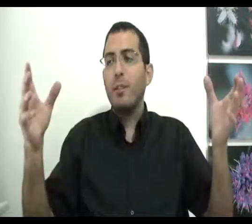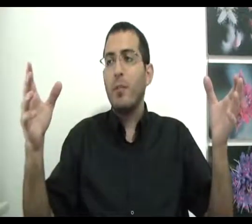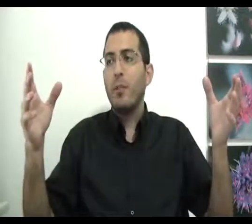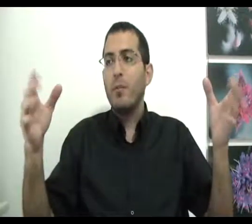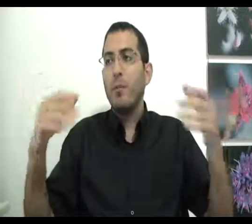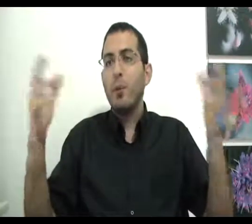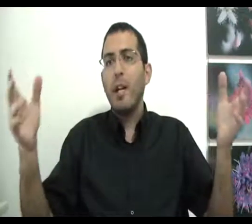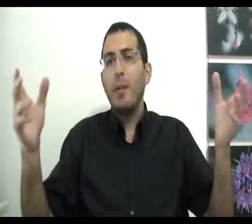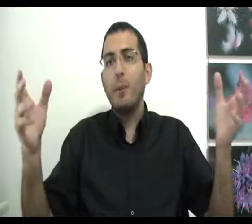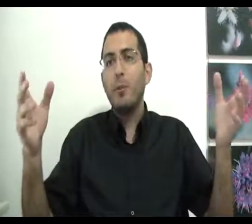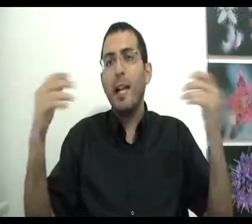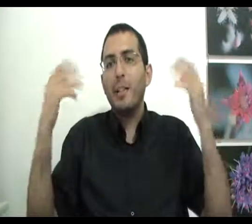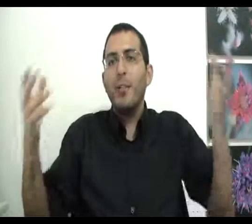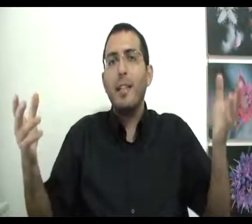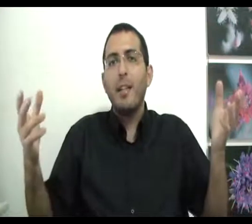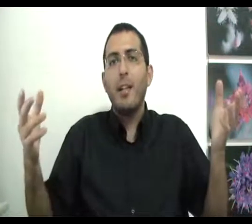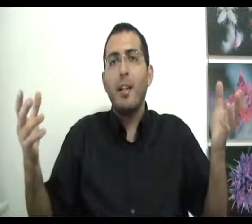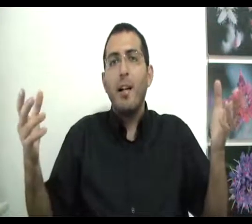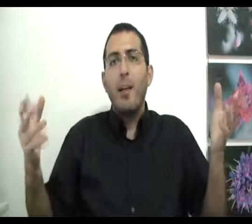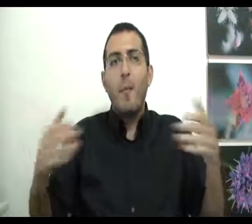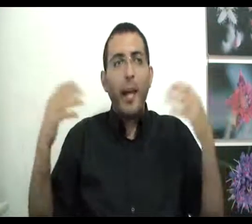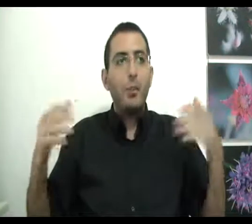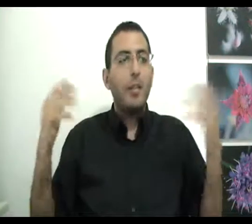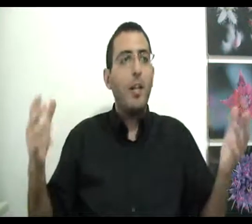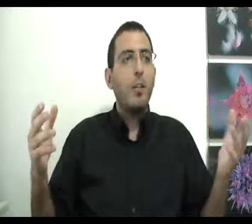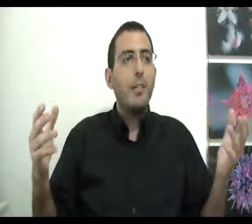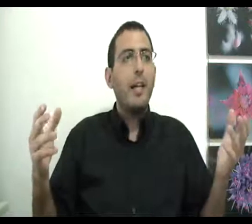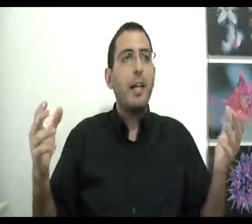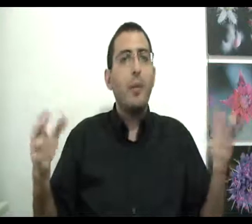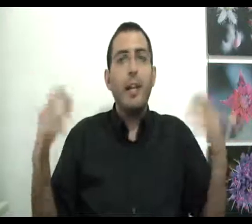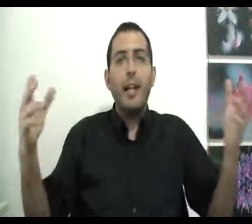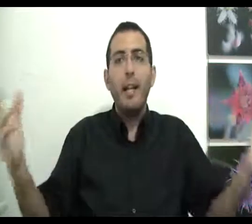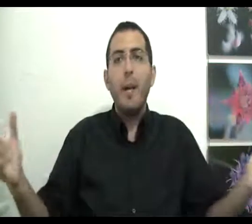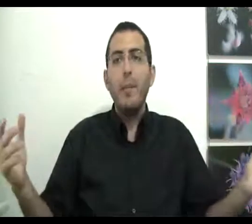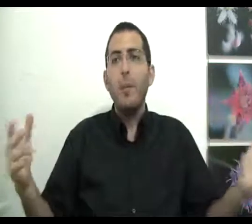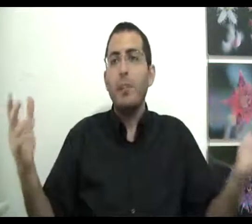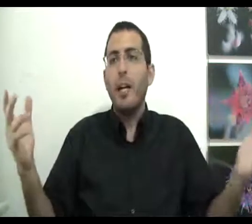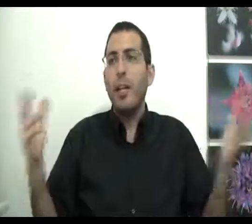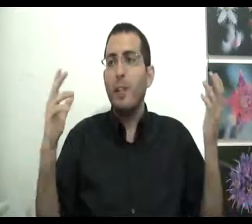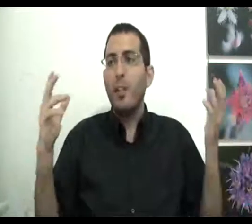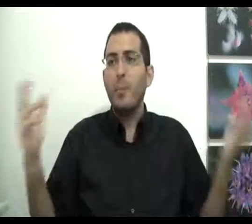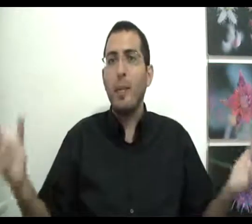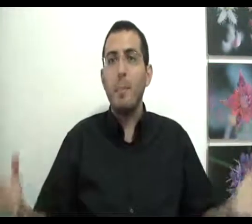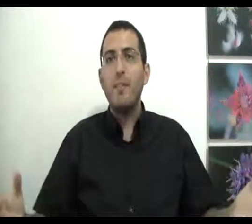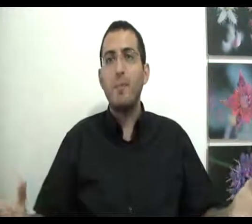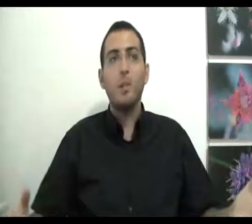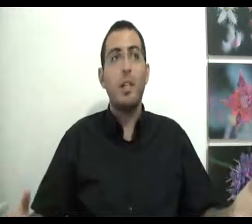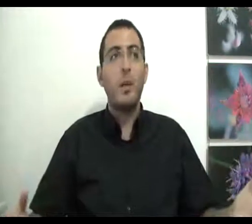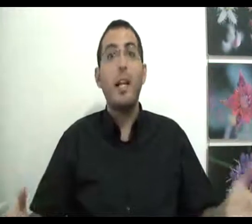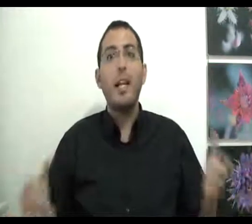הכל והוא מאושר, פשוט בגלל שאין לו שכל ברגע שהוא התחיל להיות לו שכל, הוא יגלה מהר מאוד שהחיים זה לא צפיחים לדבש מה שנקרא או יגלה